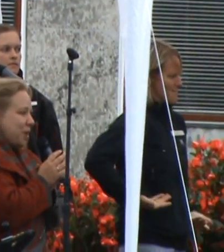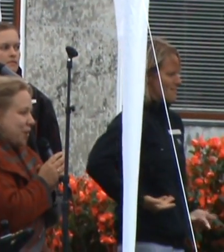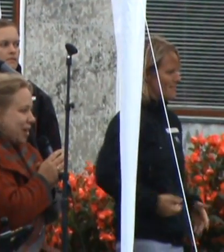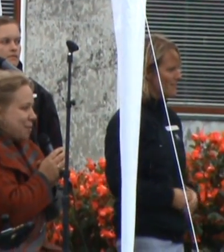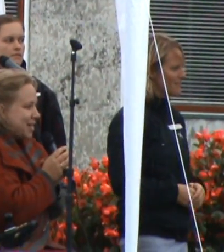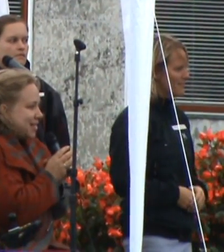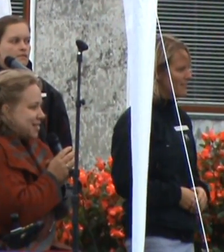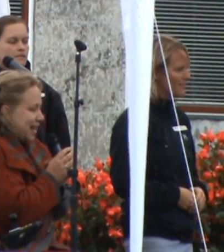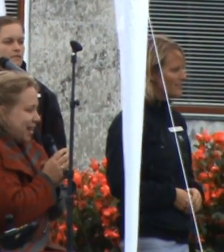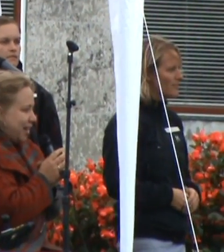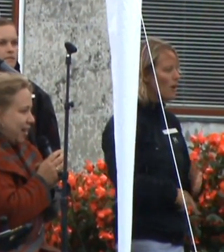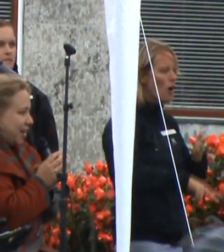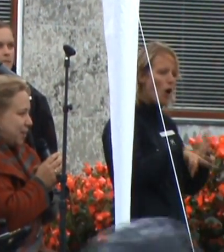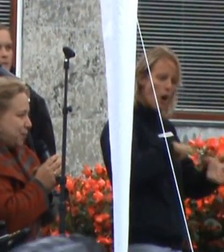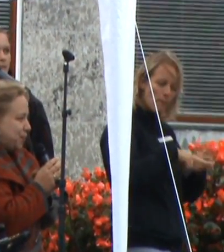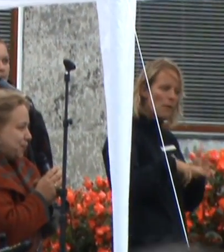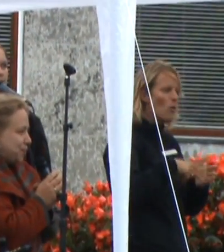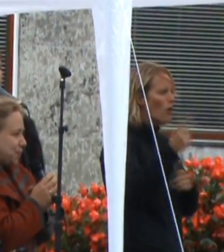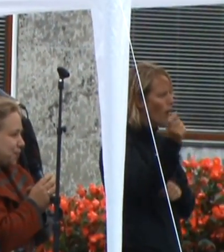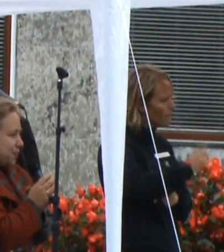Og det oplever jeg meget tit selv.